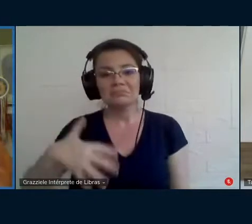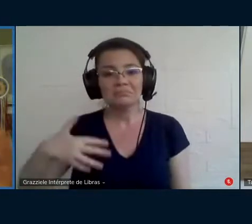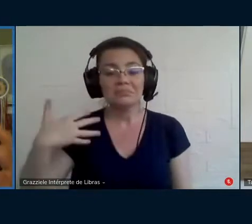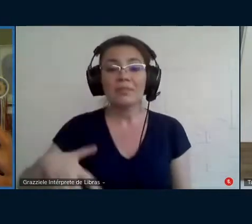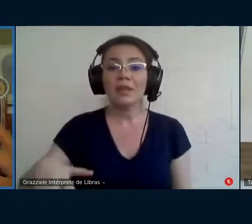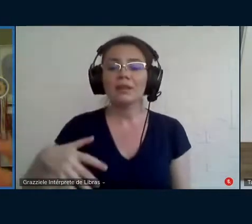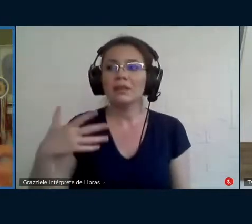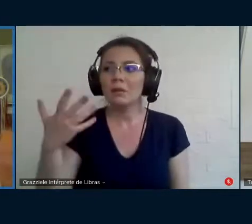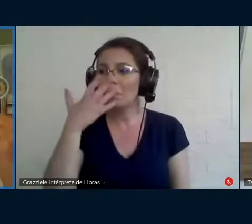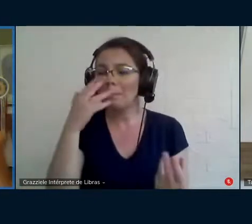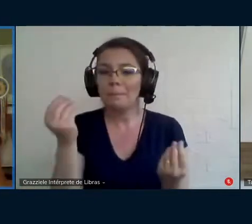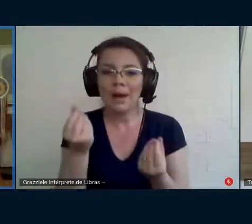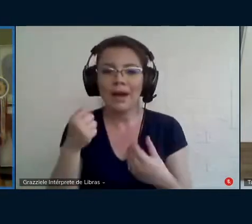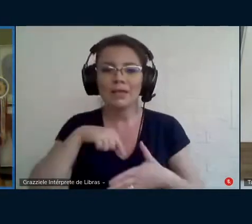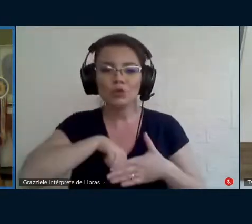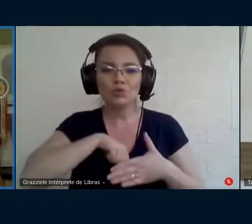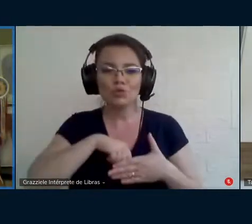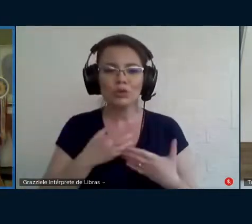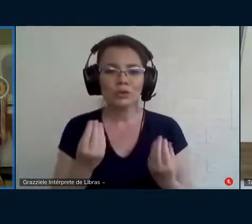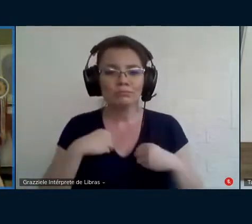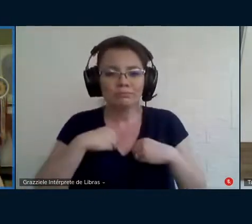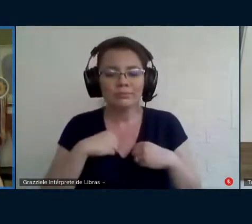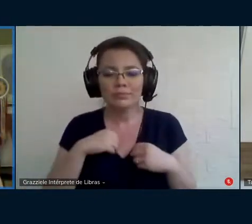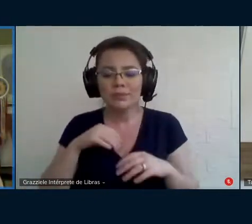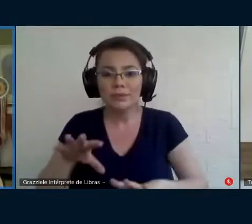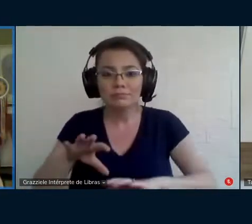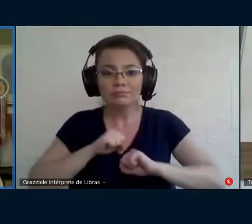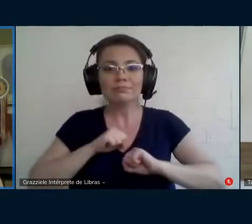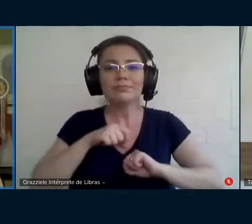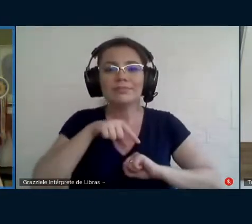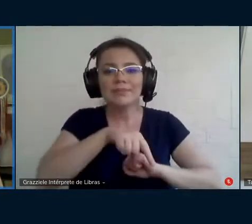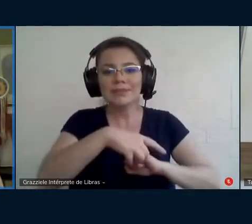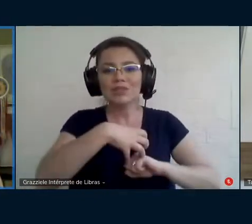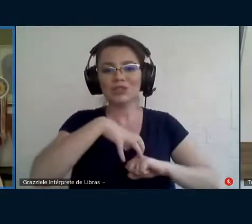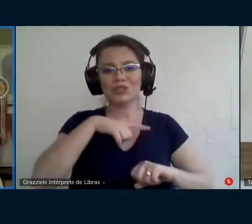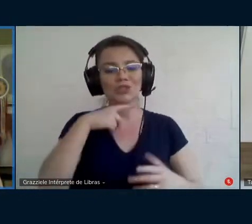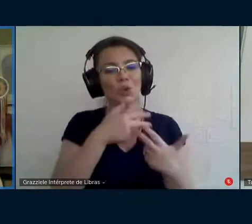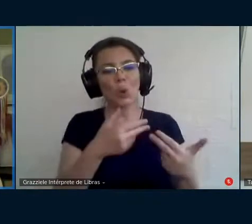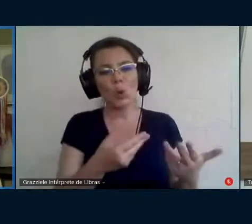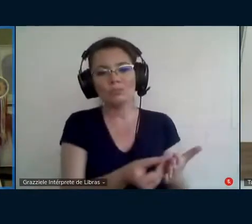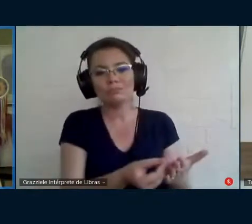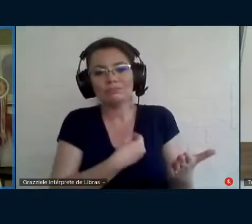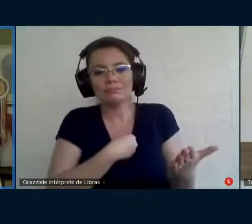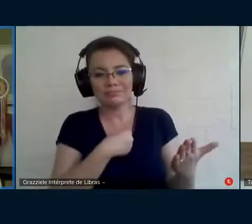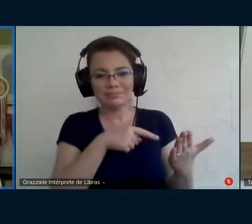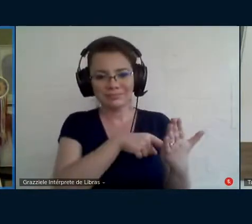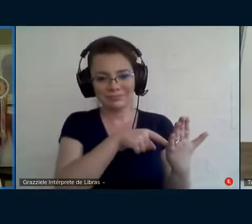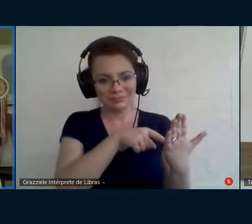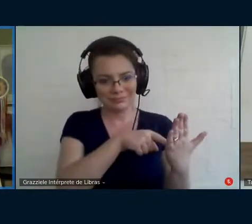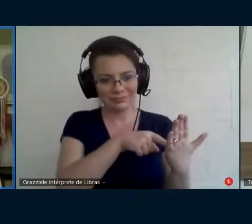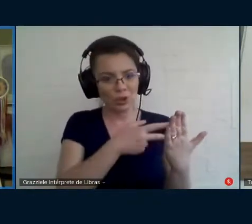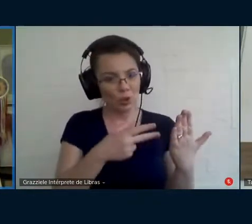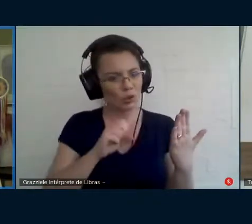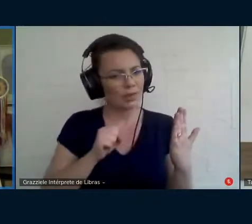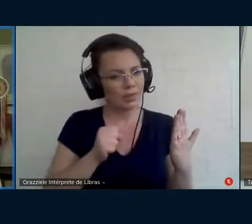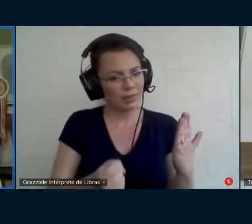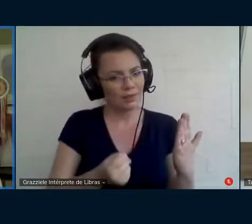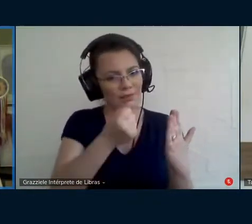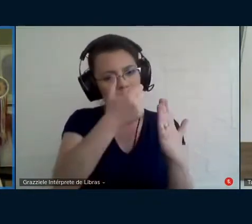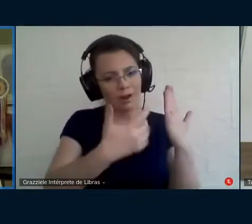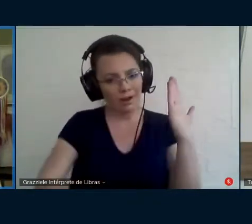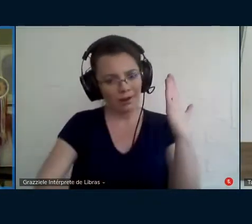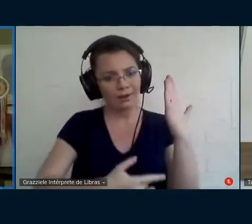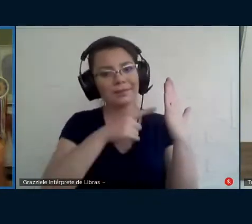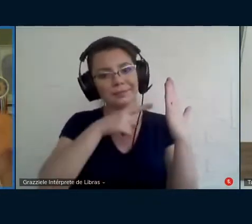subjetivamente tomadas pelo que você elege e que você defende ao longo de todo o trabalho.